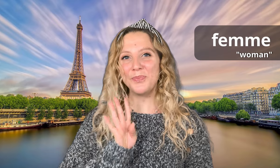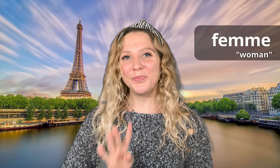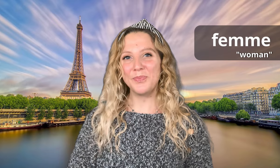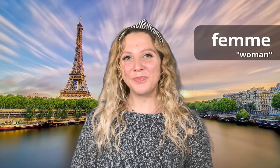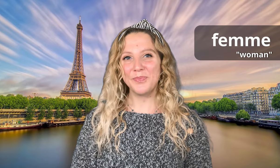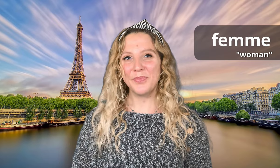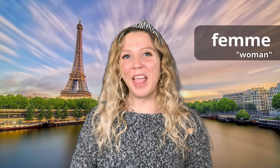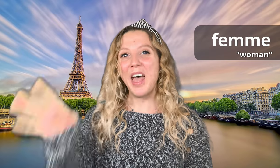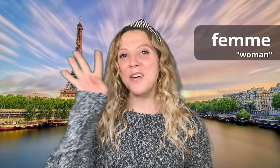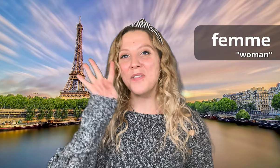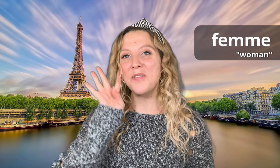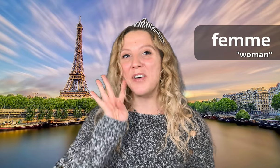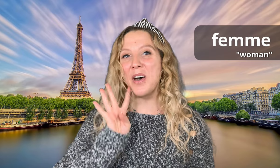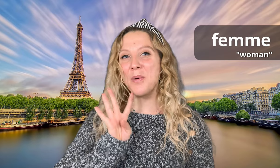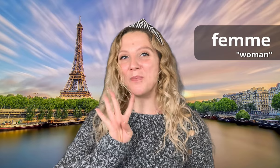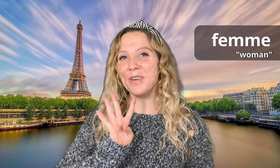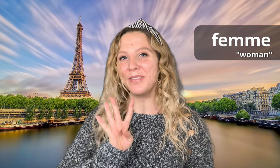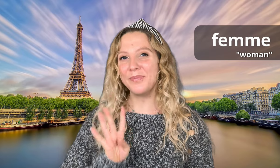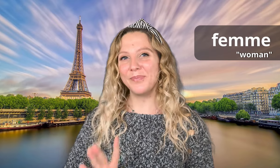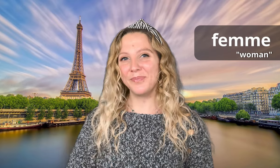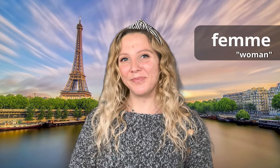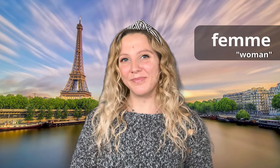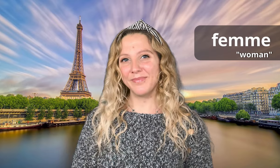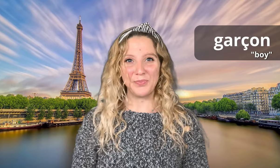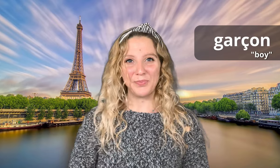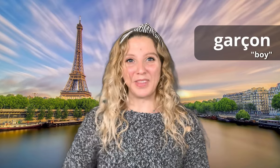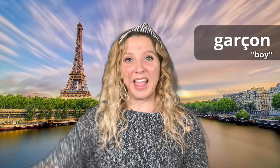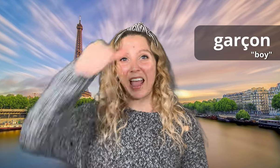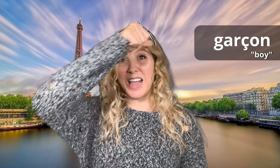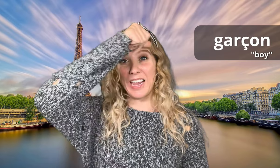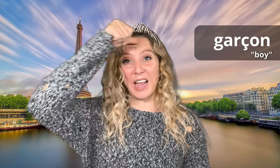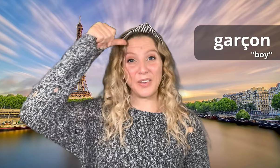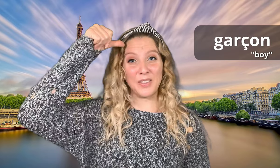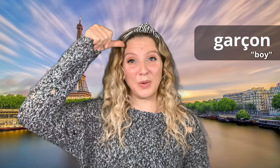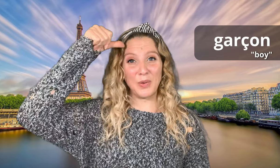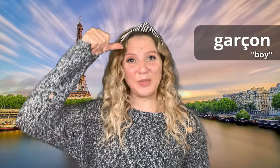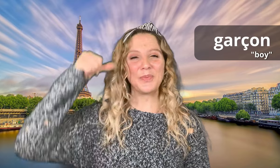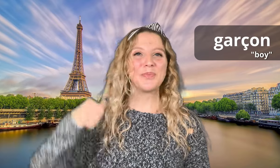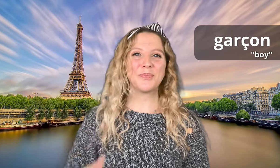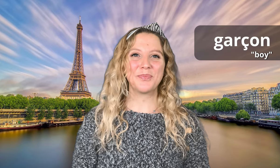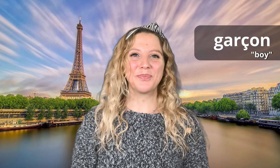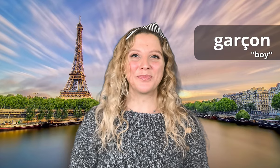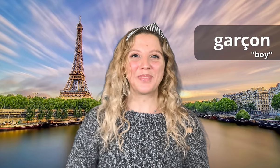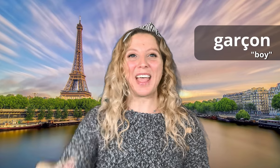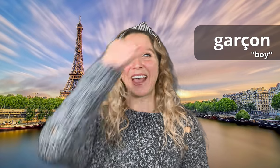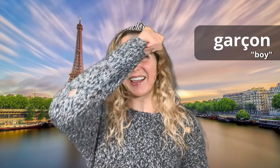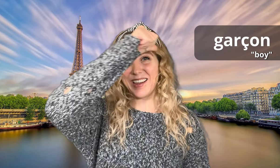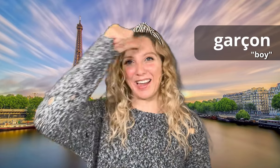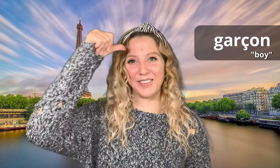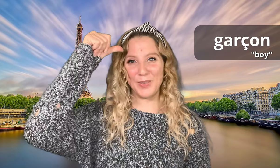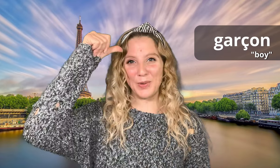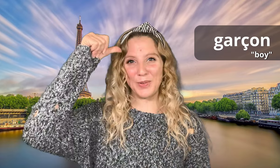Femme Femme Garçon Garçon